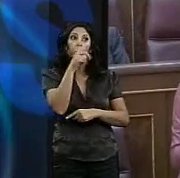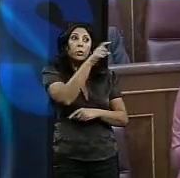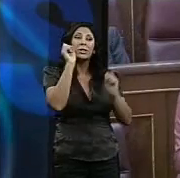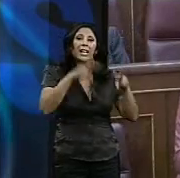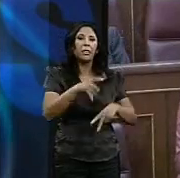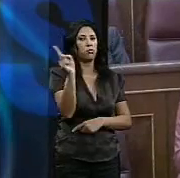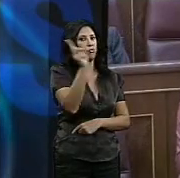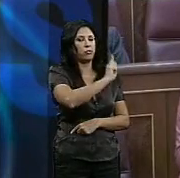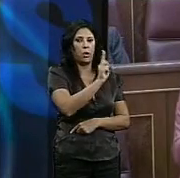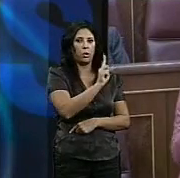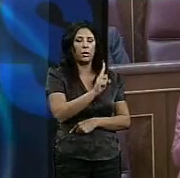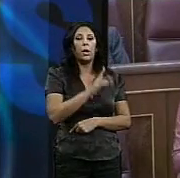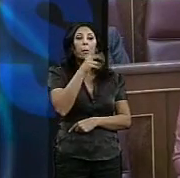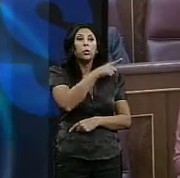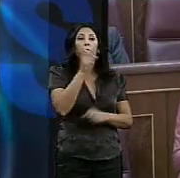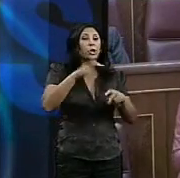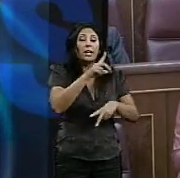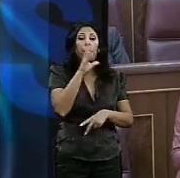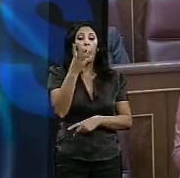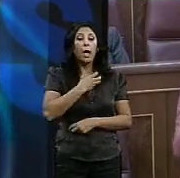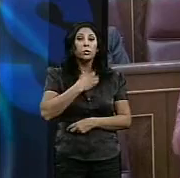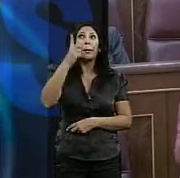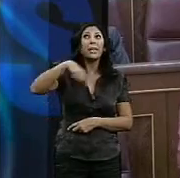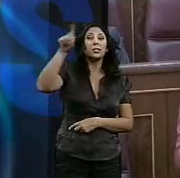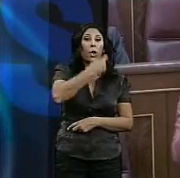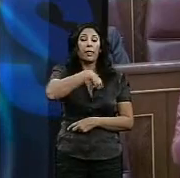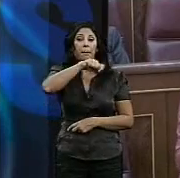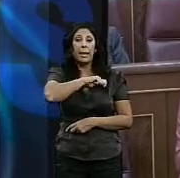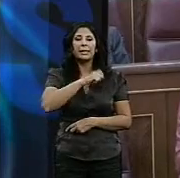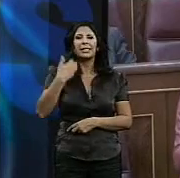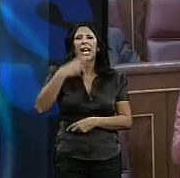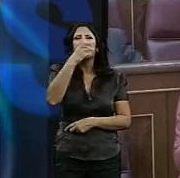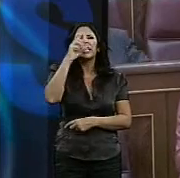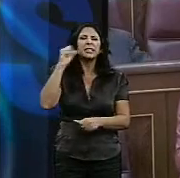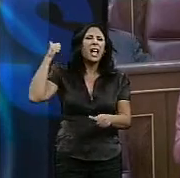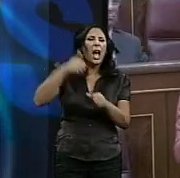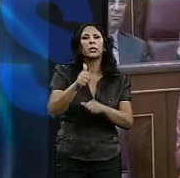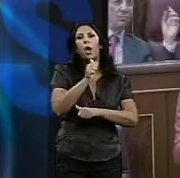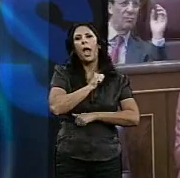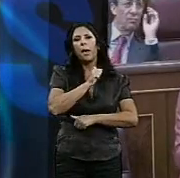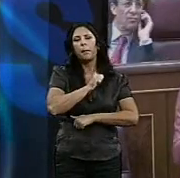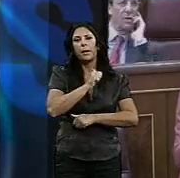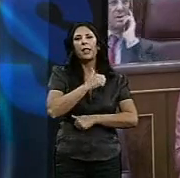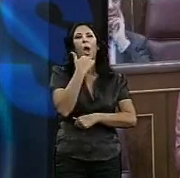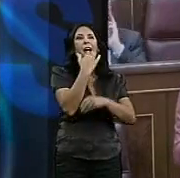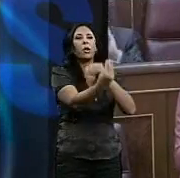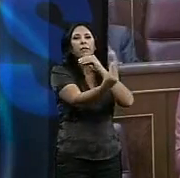No tiene razón porque los ayuntamientos españoles llevan 30 años esperando a una financiación clara.